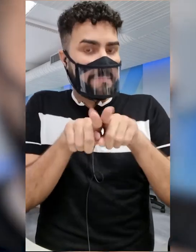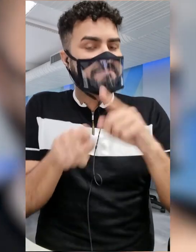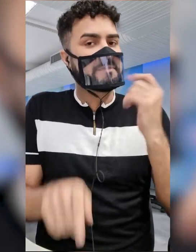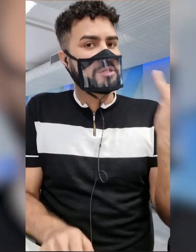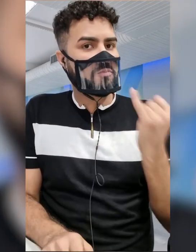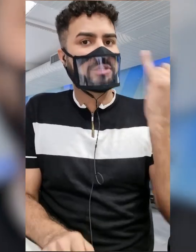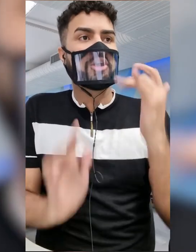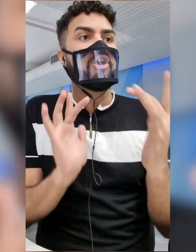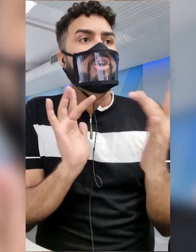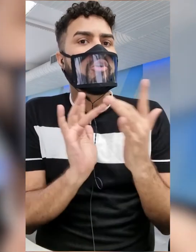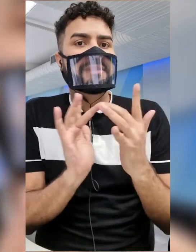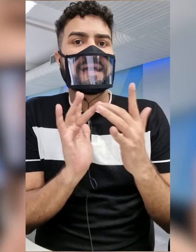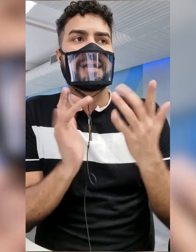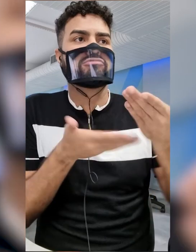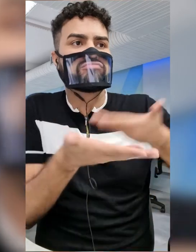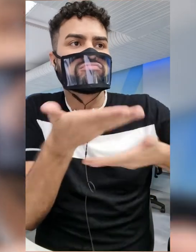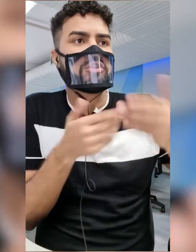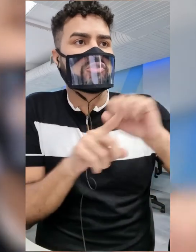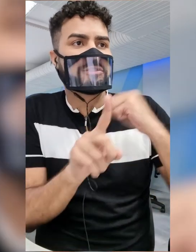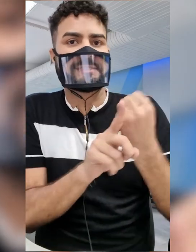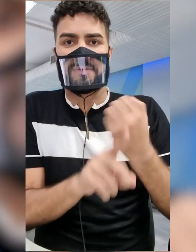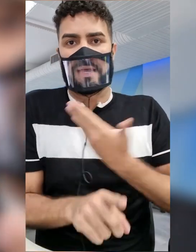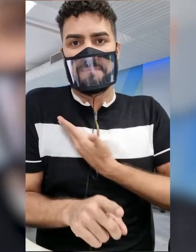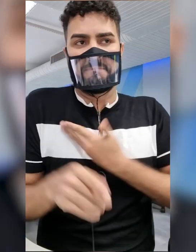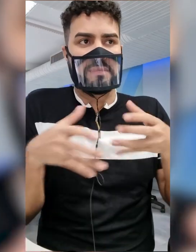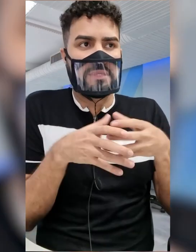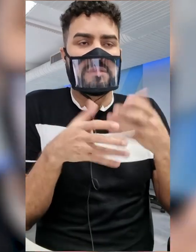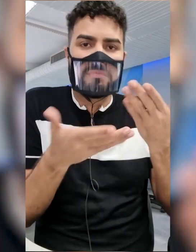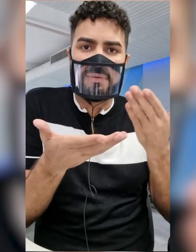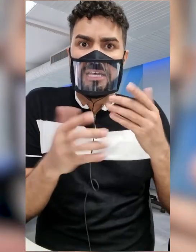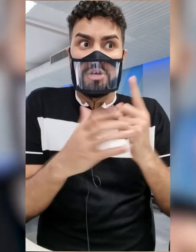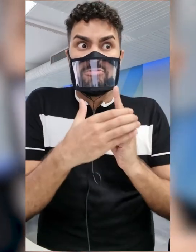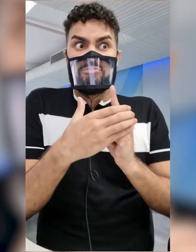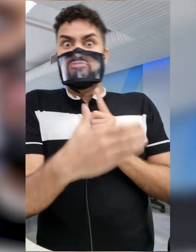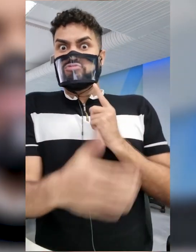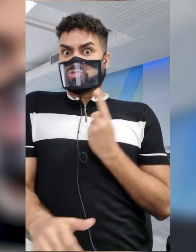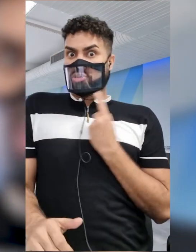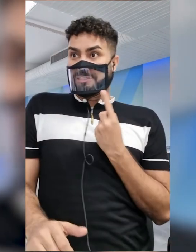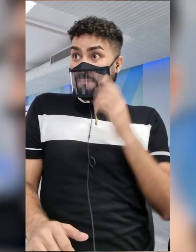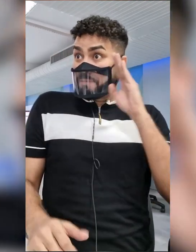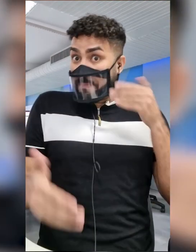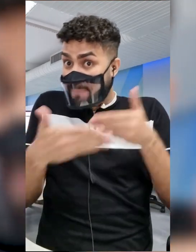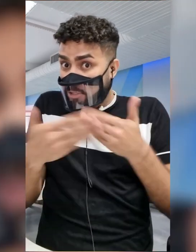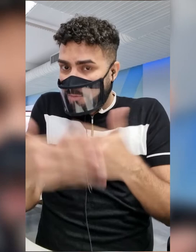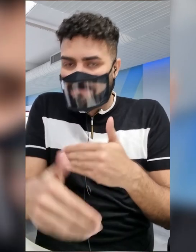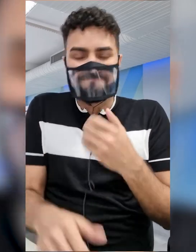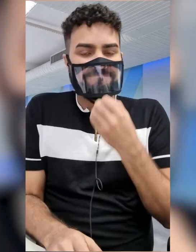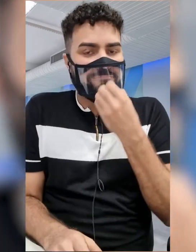manter uma vida social ativa, sabe? Eu acho que se isolar, principalmente numa reta final, não é uma